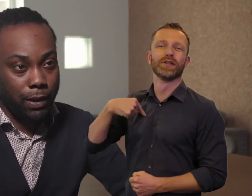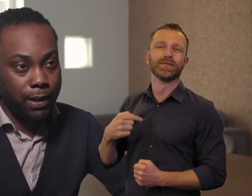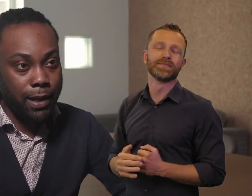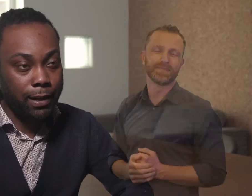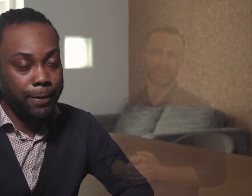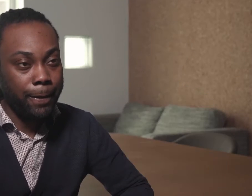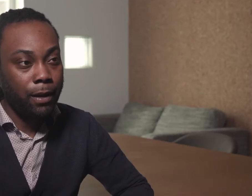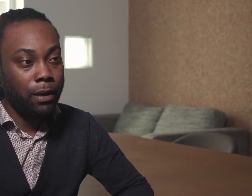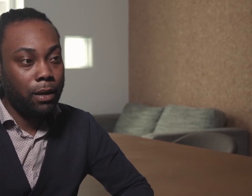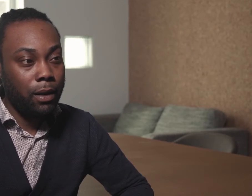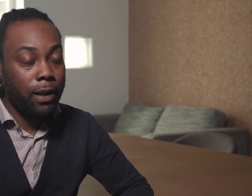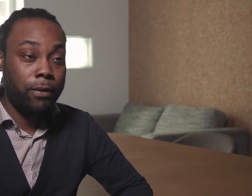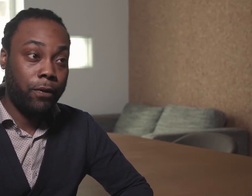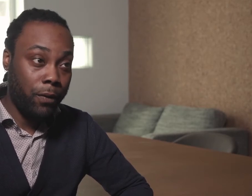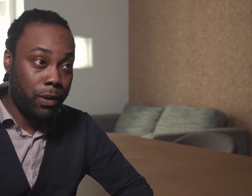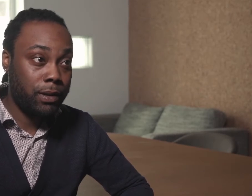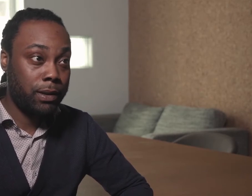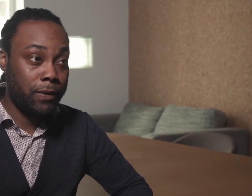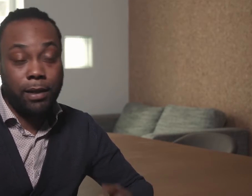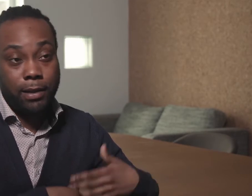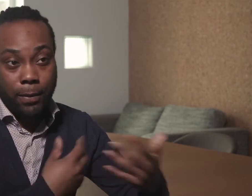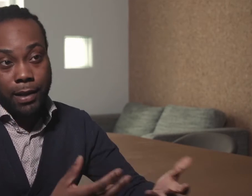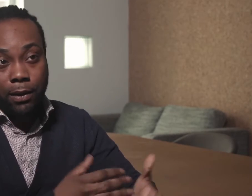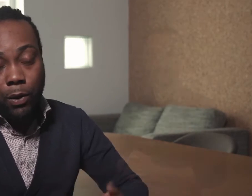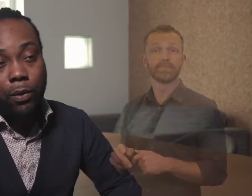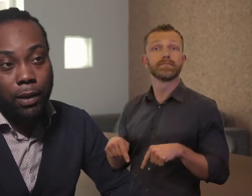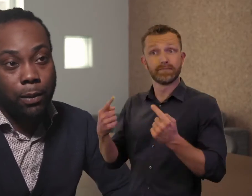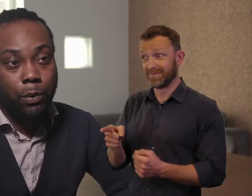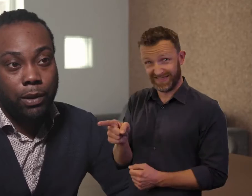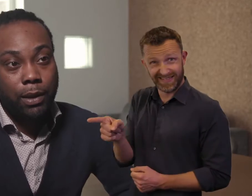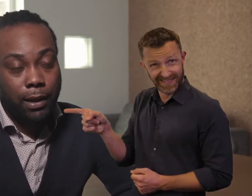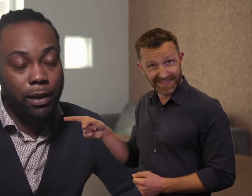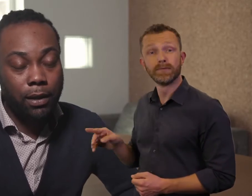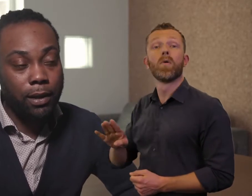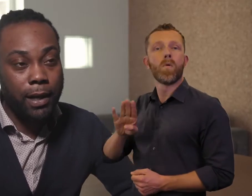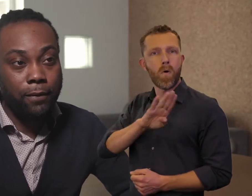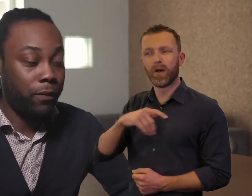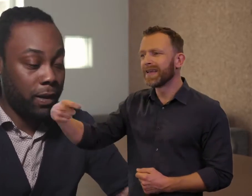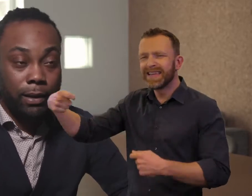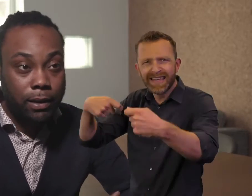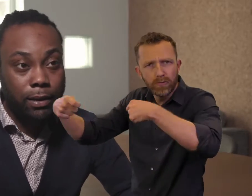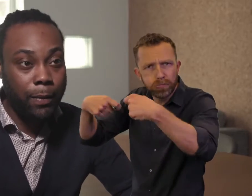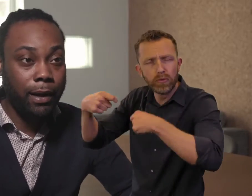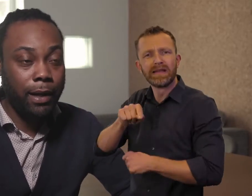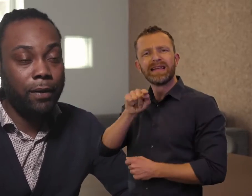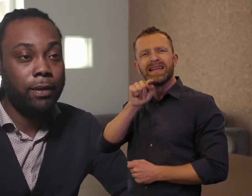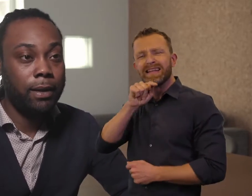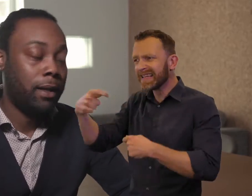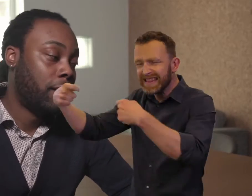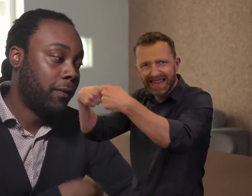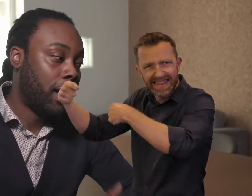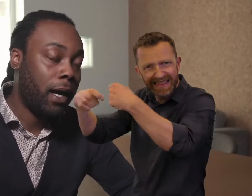ondersteuning te krijgen. En vervolgens hebben zij nog hun input geleverd of kritiek meegegeven.